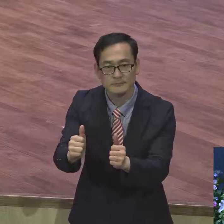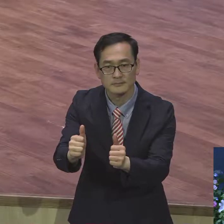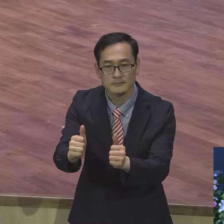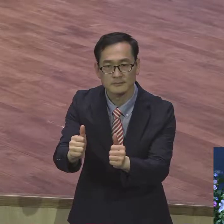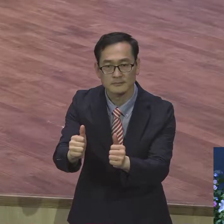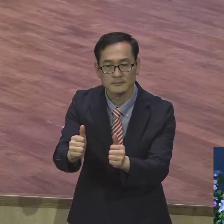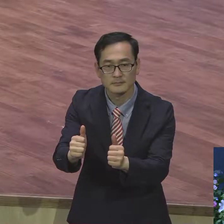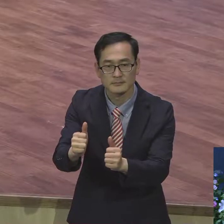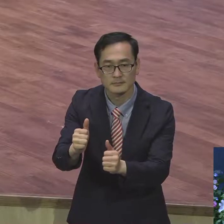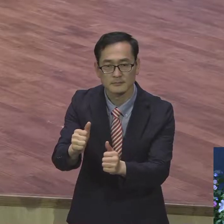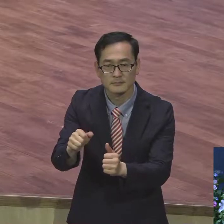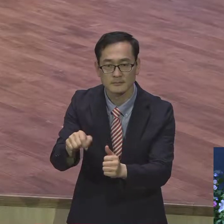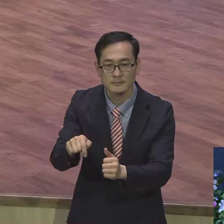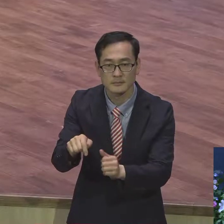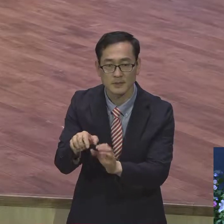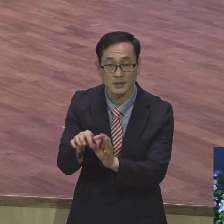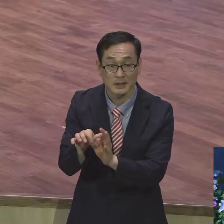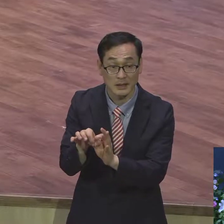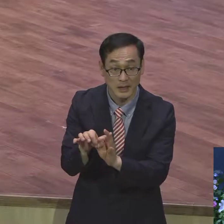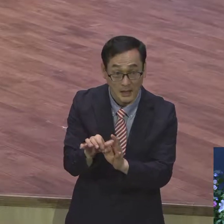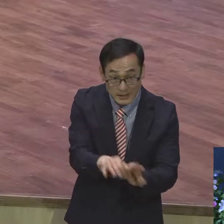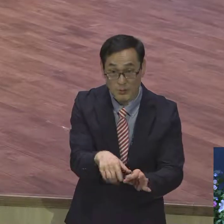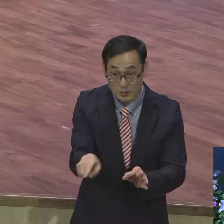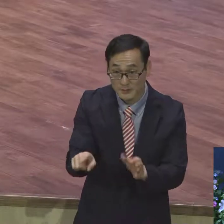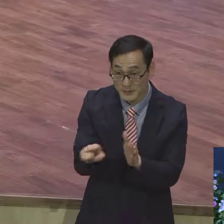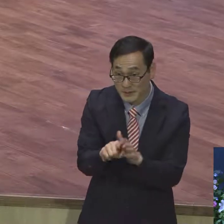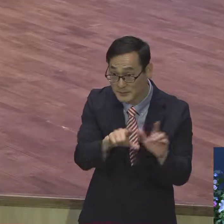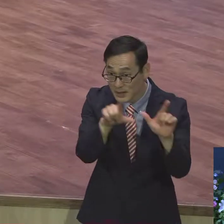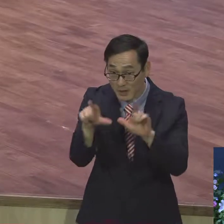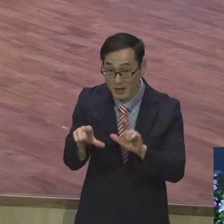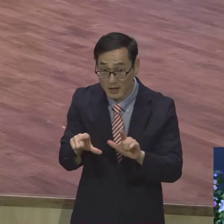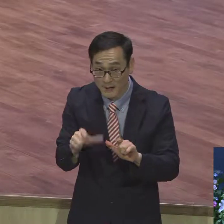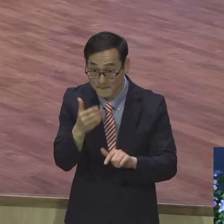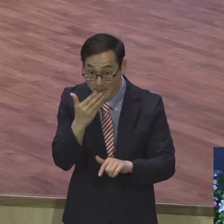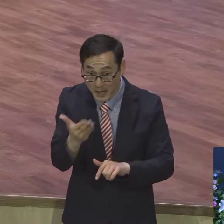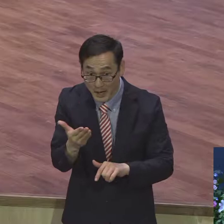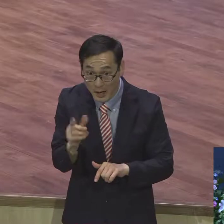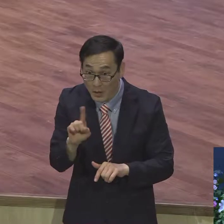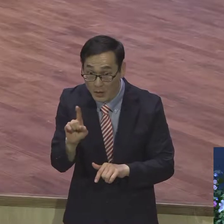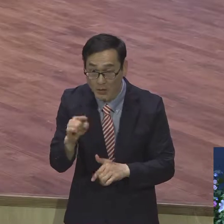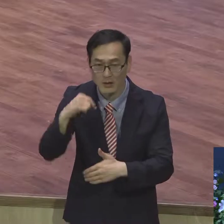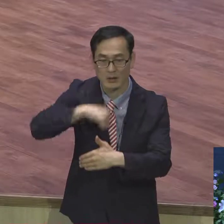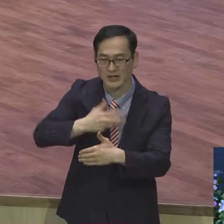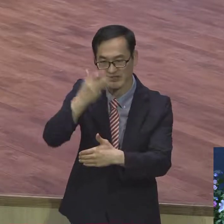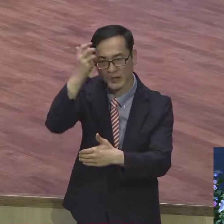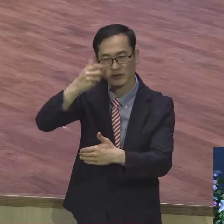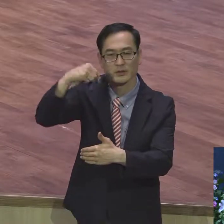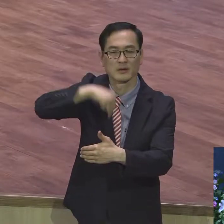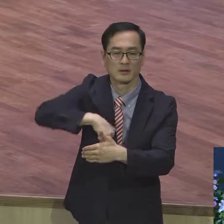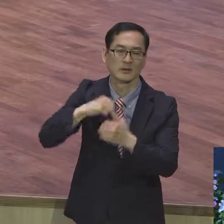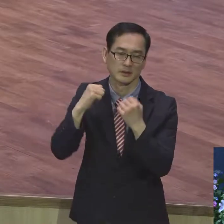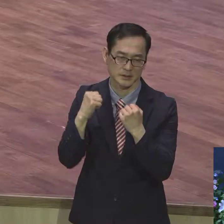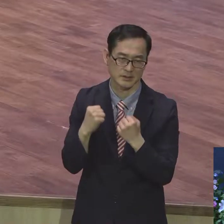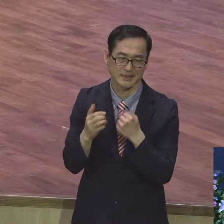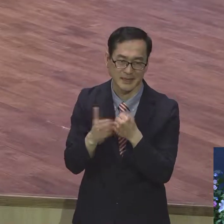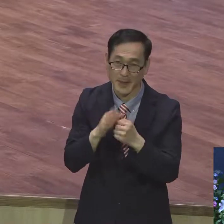10년 내내 20년 내내 뭐다요. 성령이 계시기 때문에 말씀을 들을 수가 있는 것입니다.